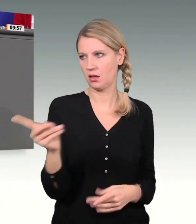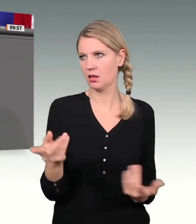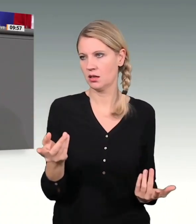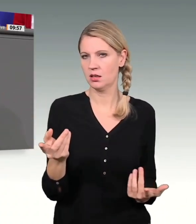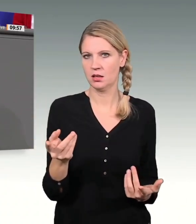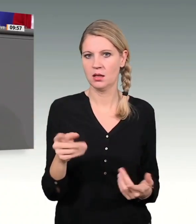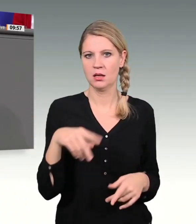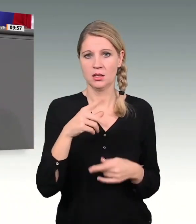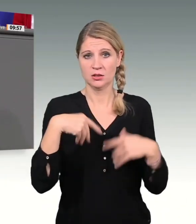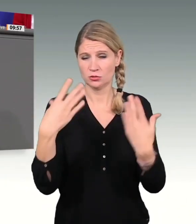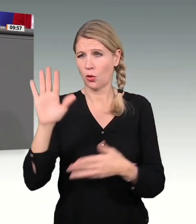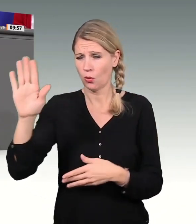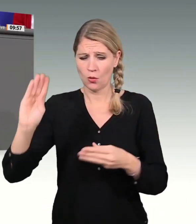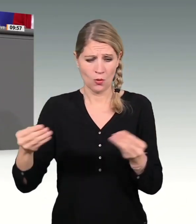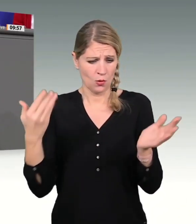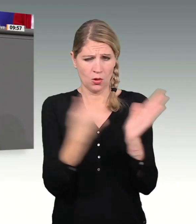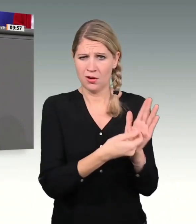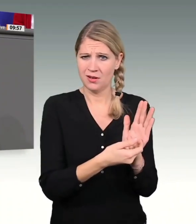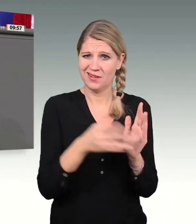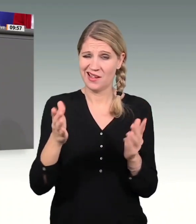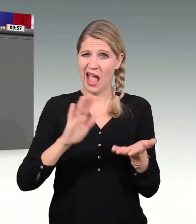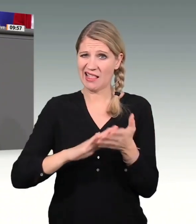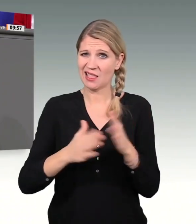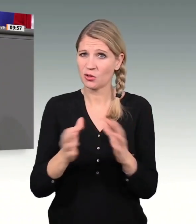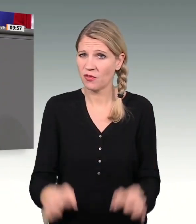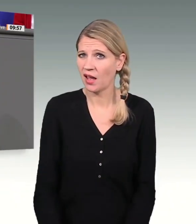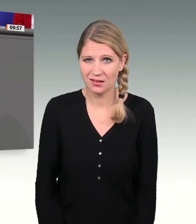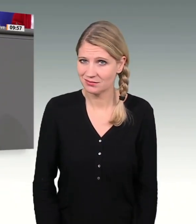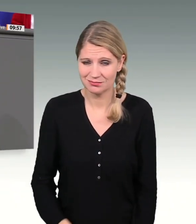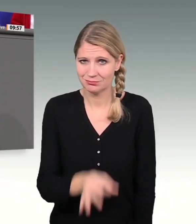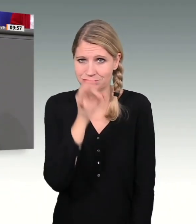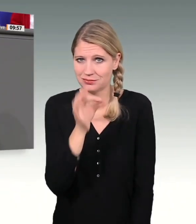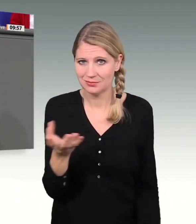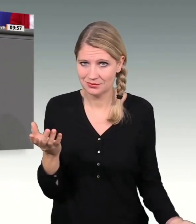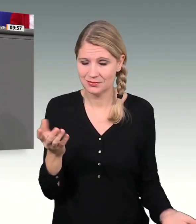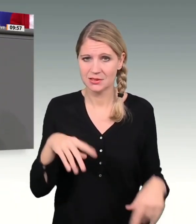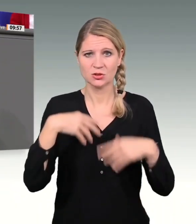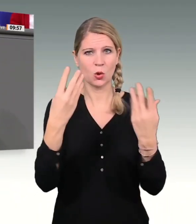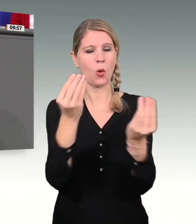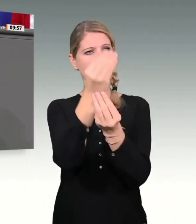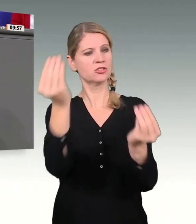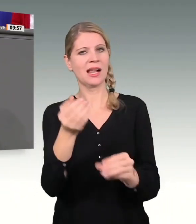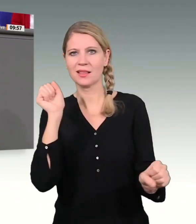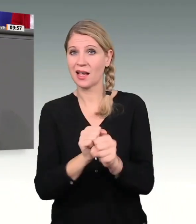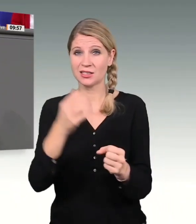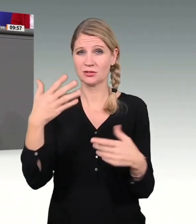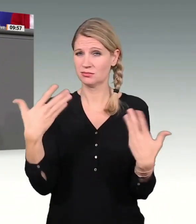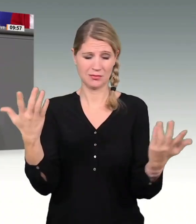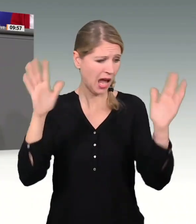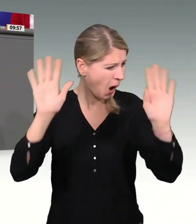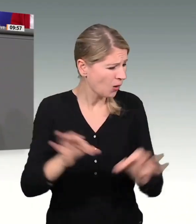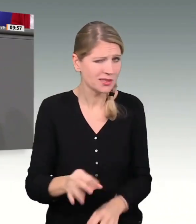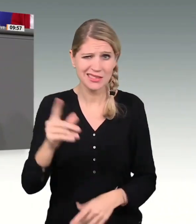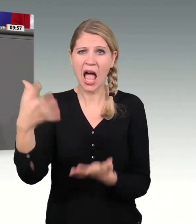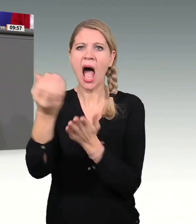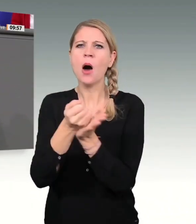das ist kein Signal Ihrer Handlungsfähigkeit und auch kein Ausdruck von Gestaltungswillen. Das ist ein haushaltspolitisches Armutszeugnis.